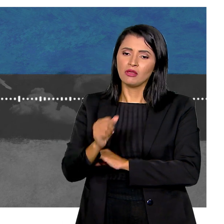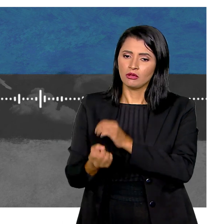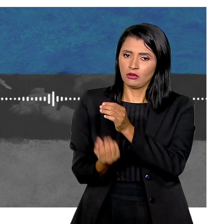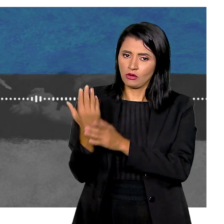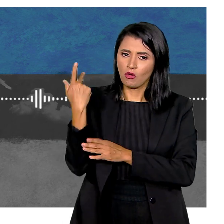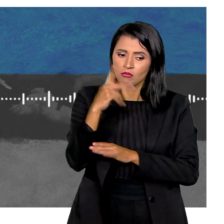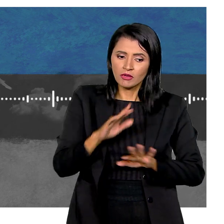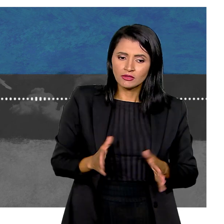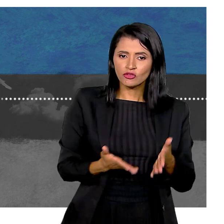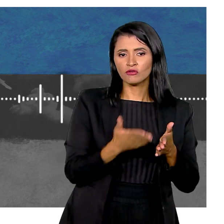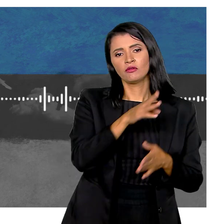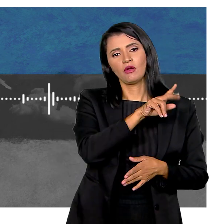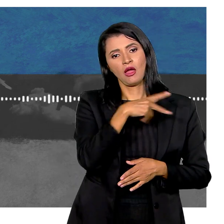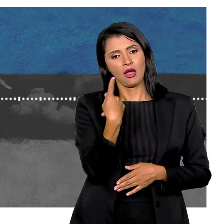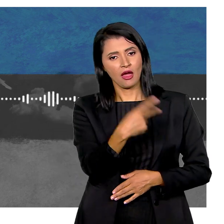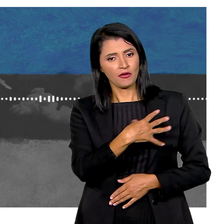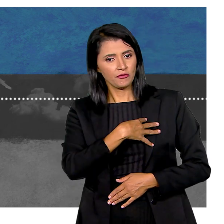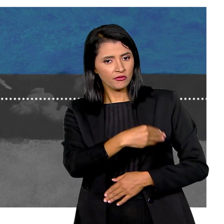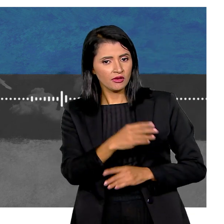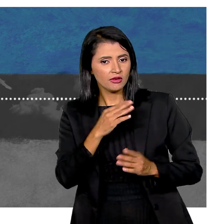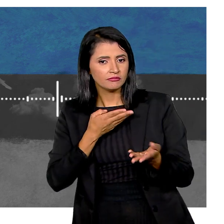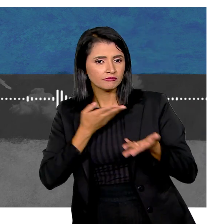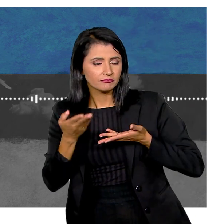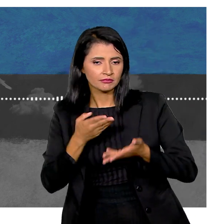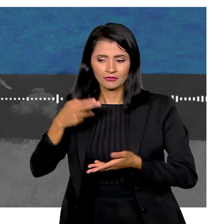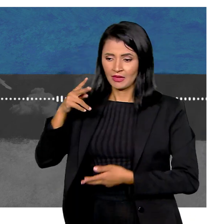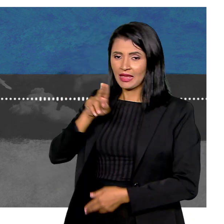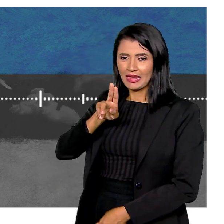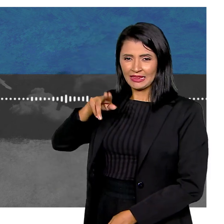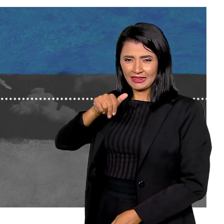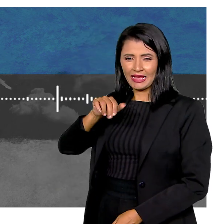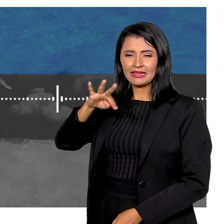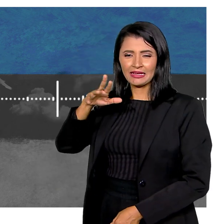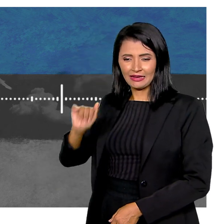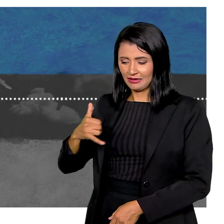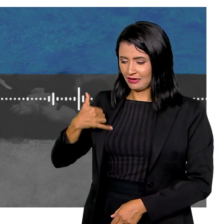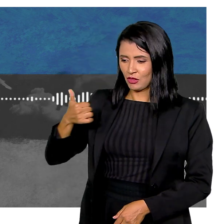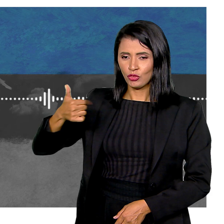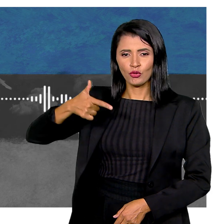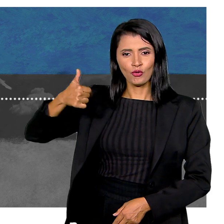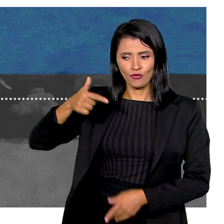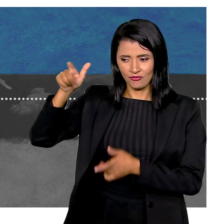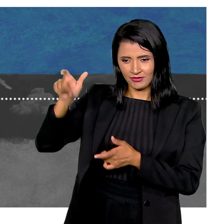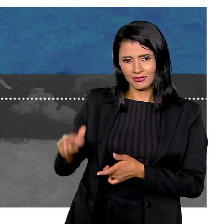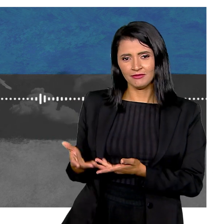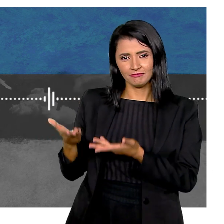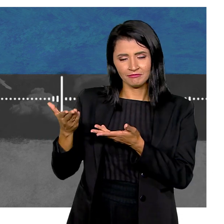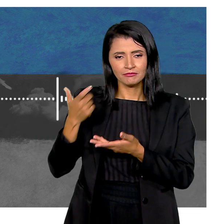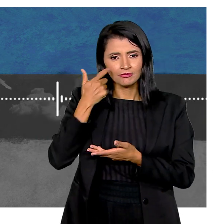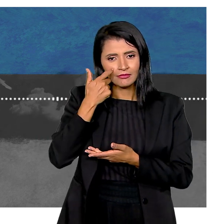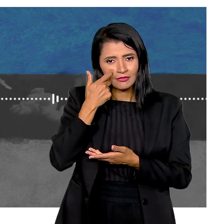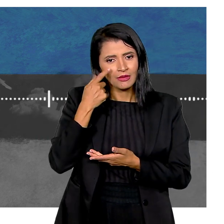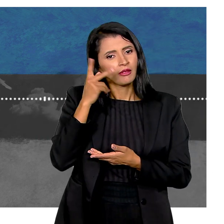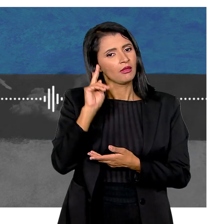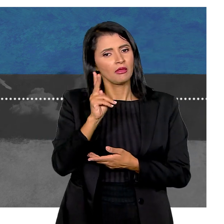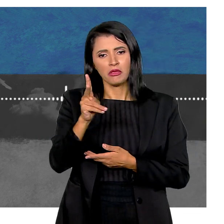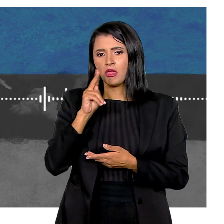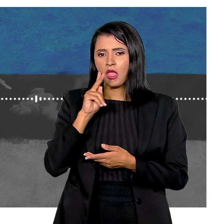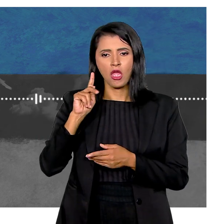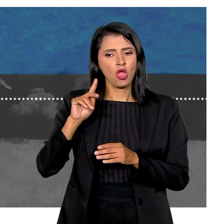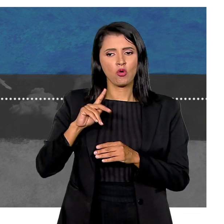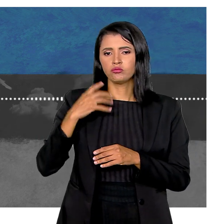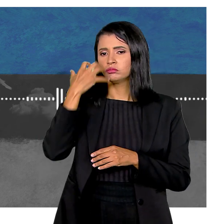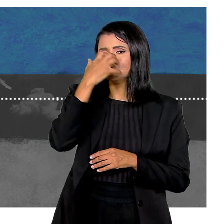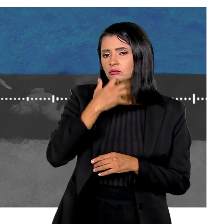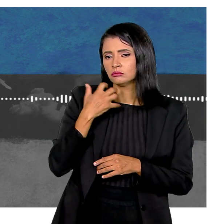Como forma de incentivar a pequena no tratamento Eu sou Natália Eu tenho 12 anos E eu lanço um pouco de